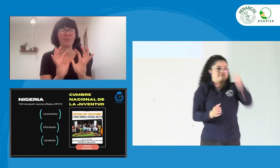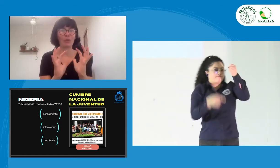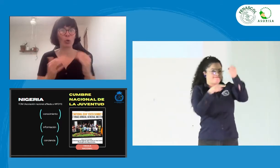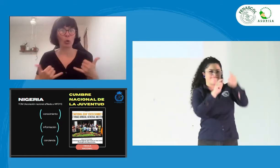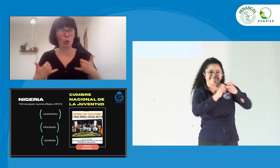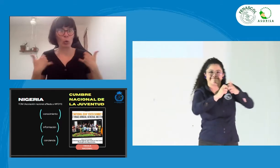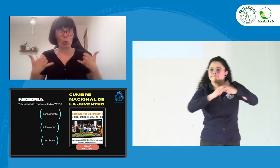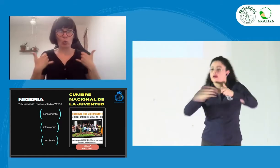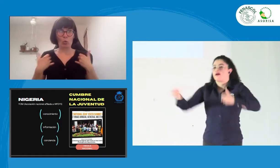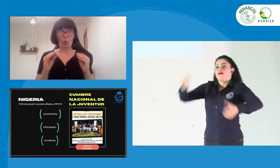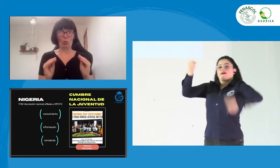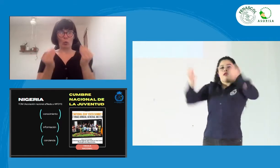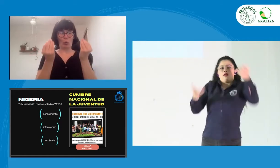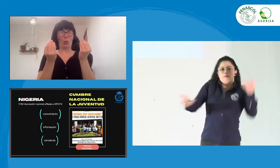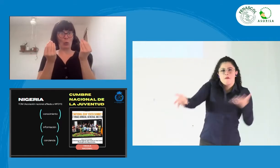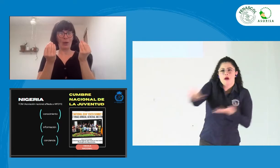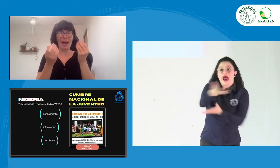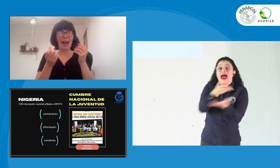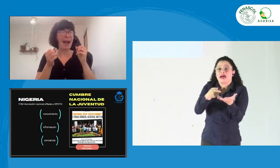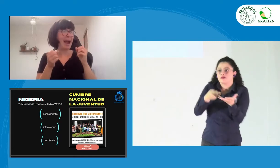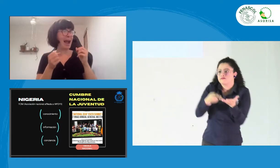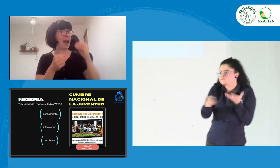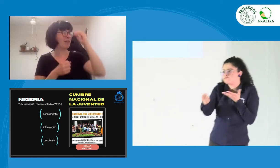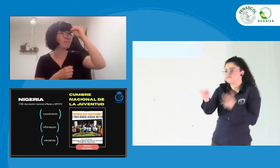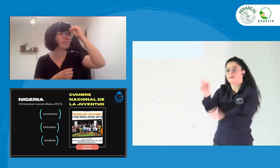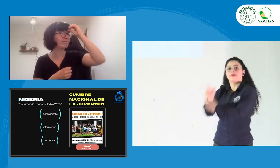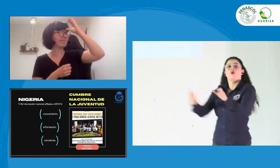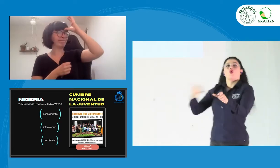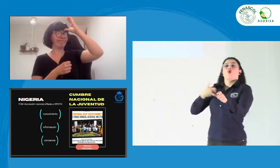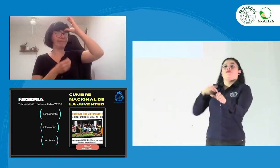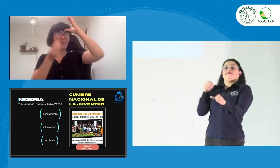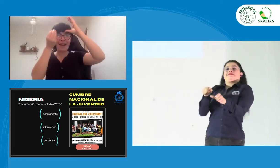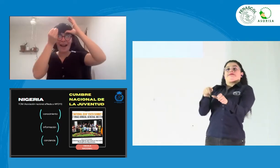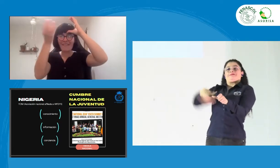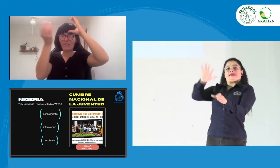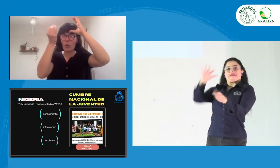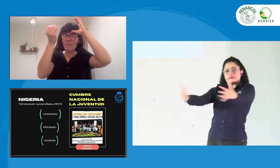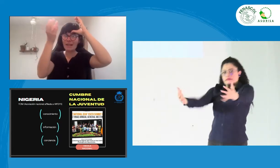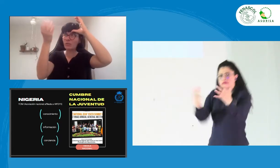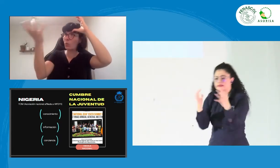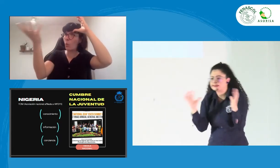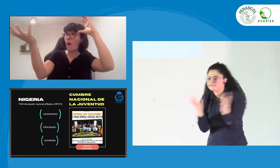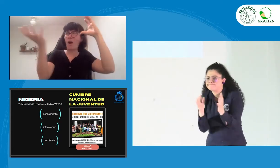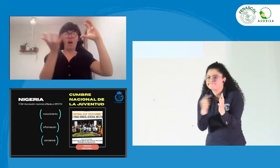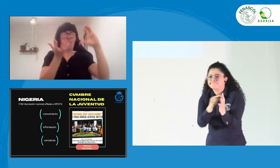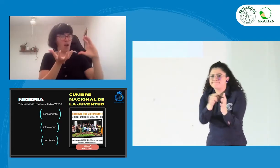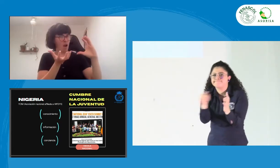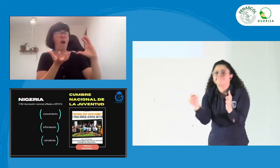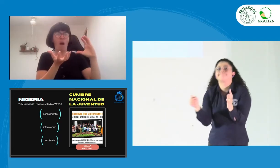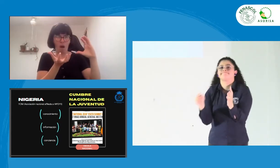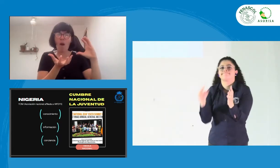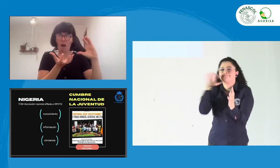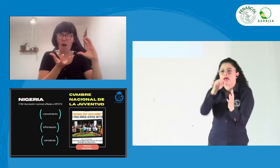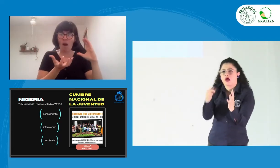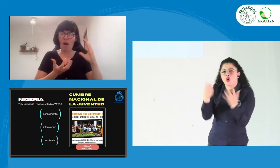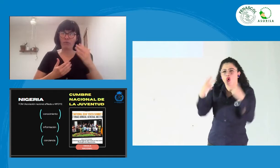clase de situaciones. Los jóvenes se reunieron en esta cumbre y estuvieron buscando